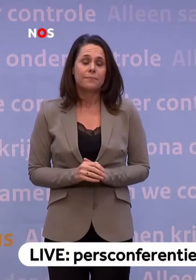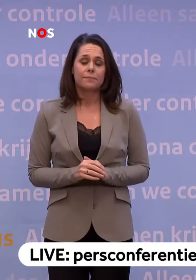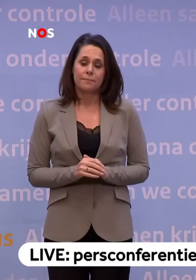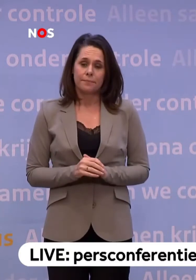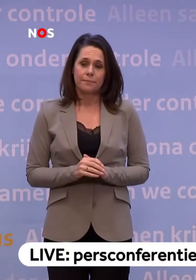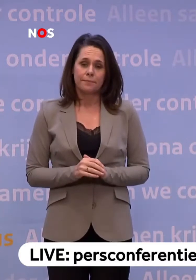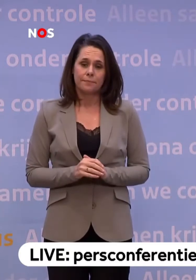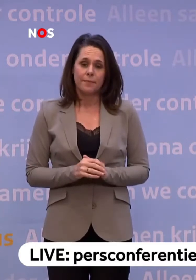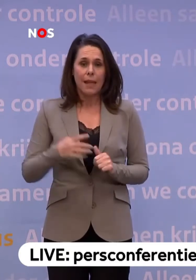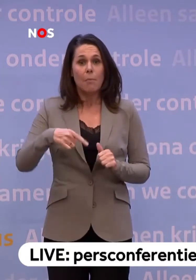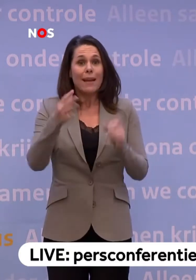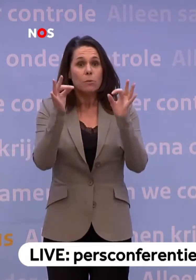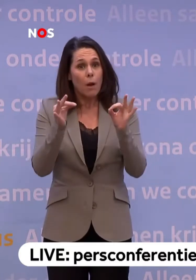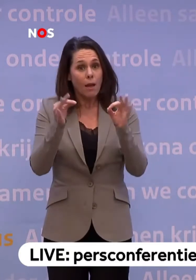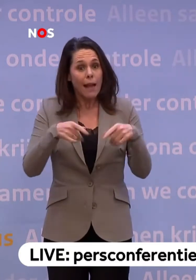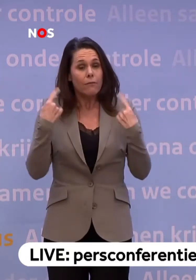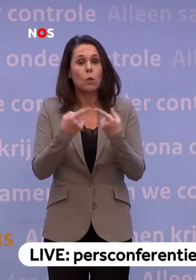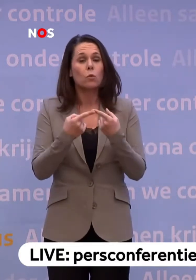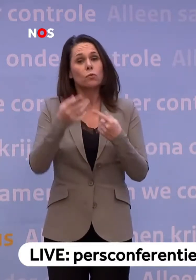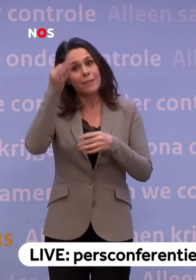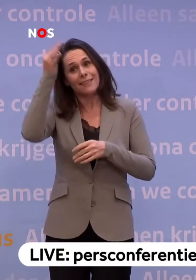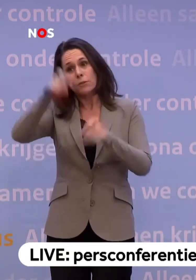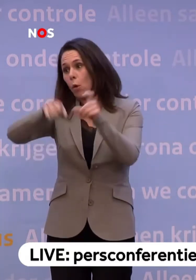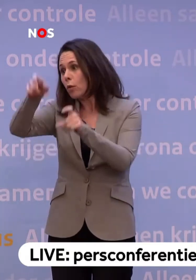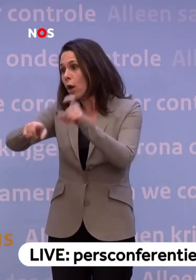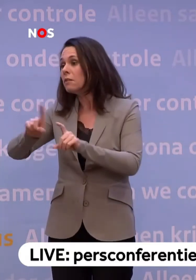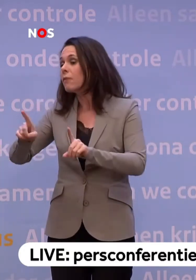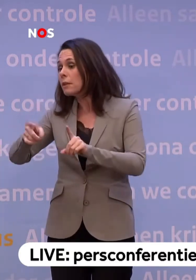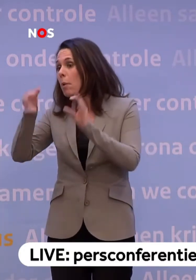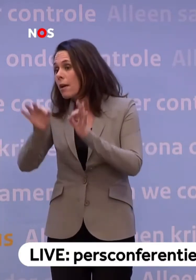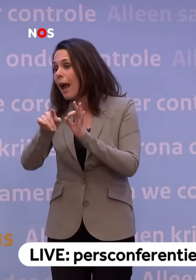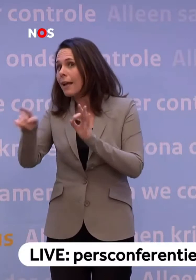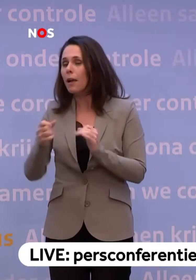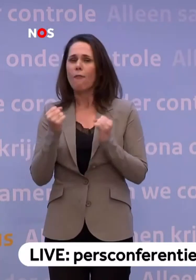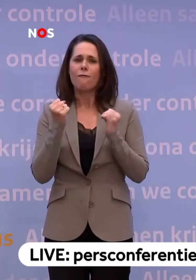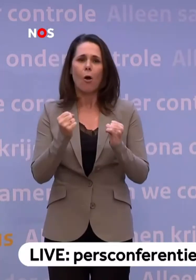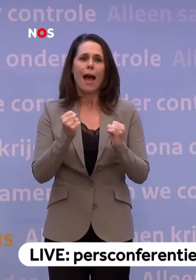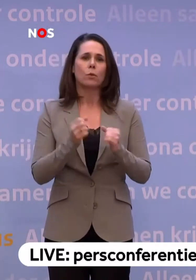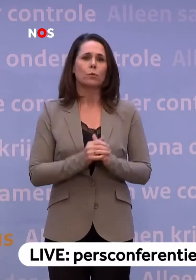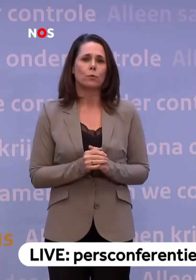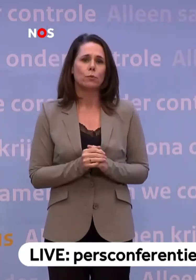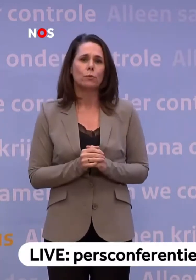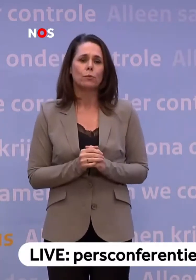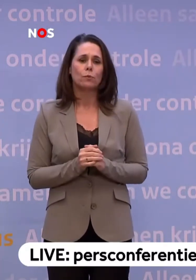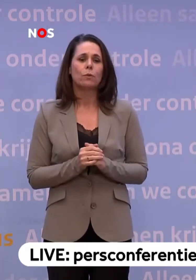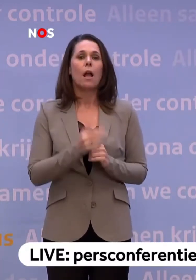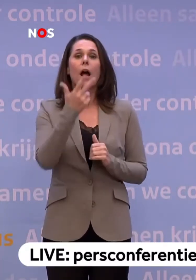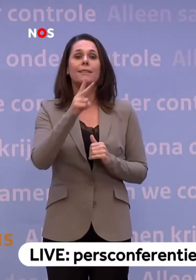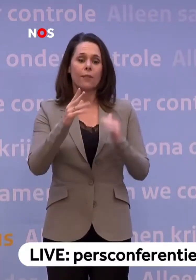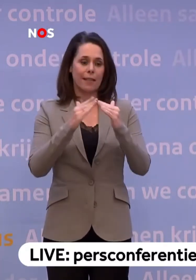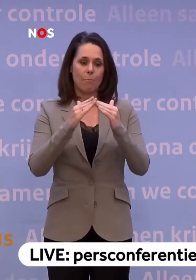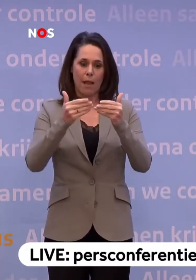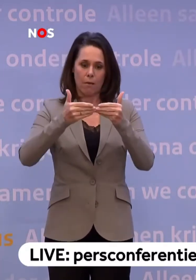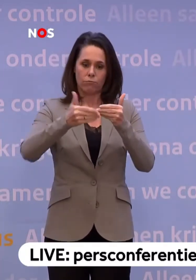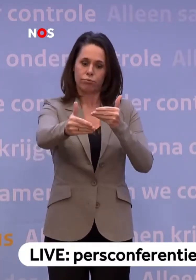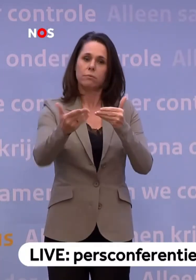belangrijkste boodschap van ons, van onze deskundigen, is hou vol. En ook na 28 april kunnen